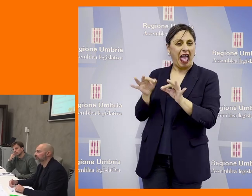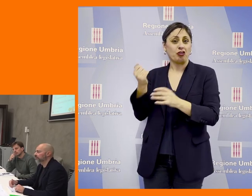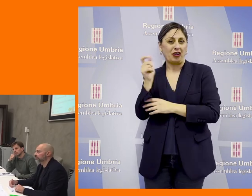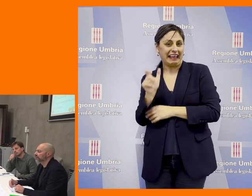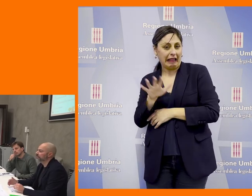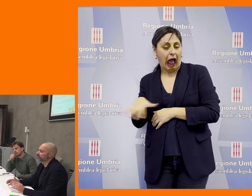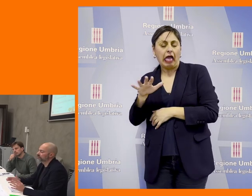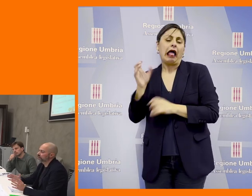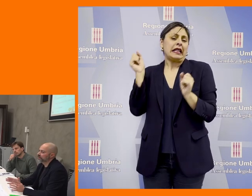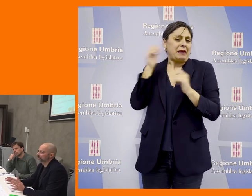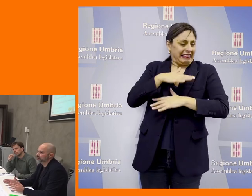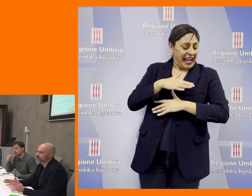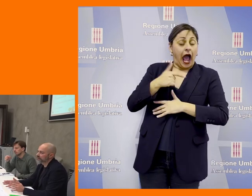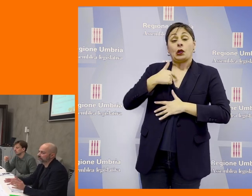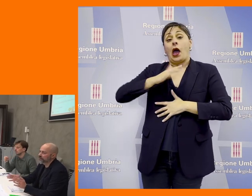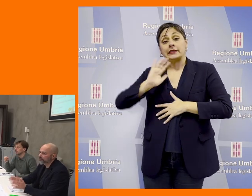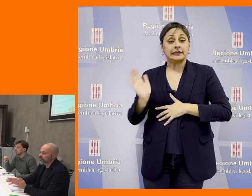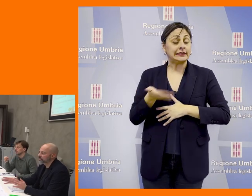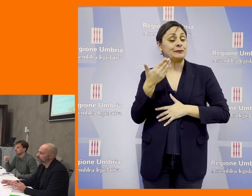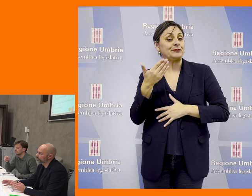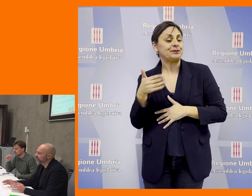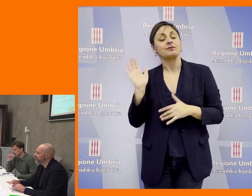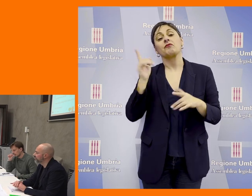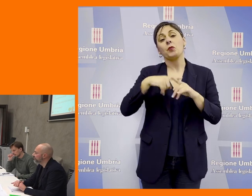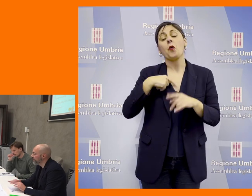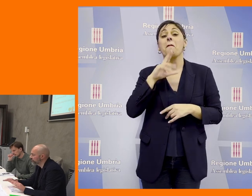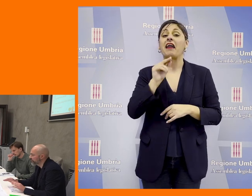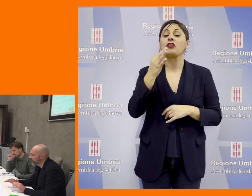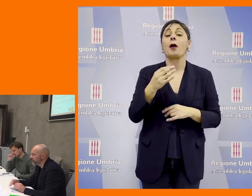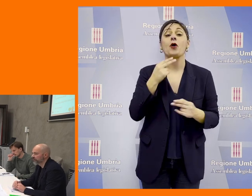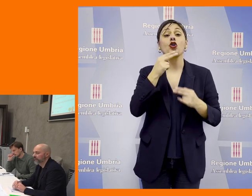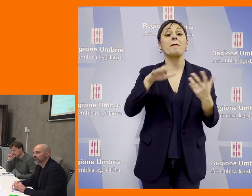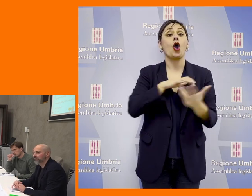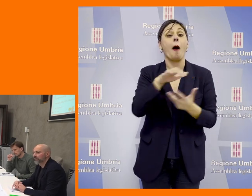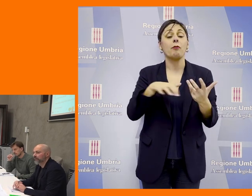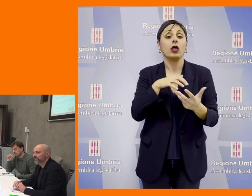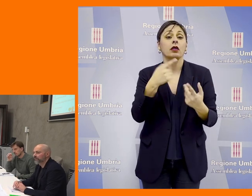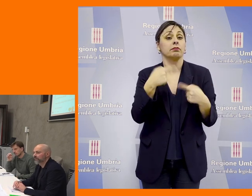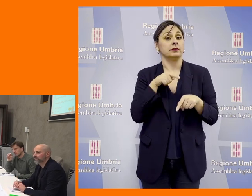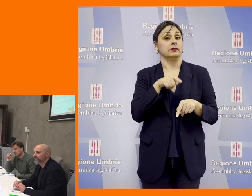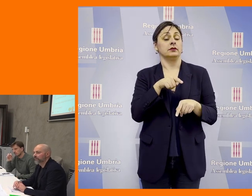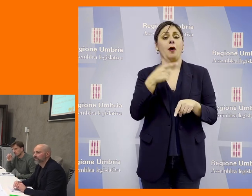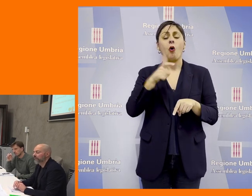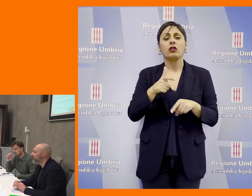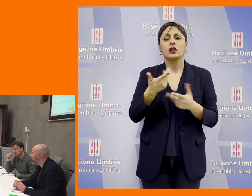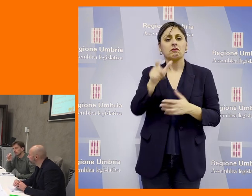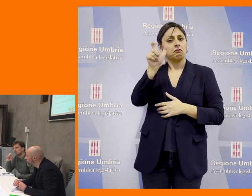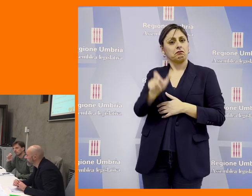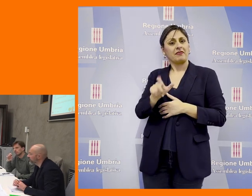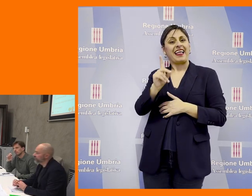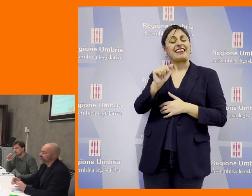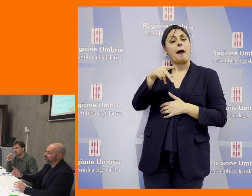scelto la Lega o Forza Italia ma questo glielo abboniamo e ho parlato di nominopoli proprio per questo e perché la